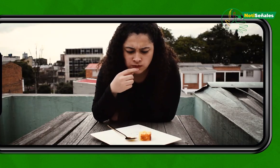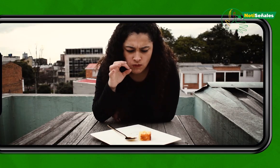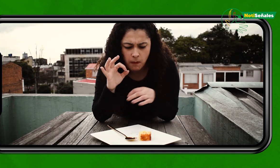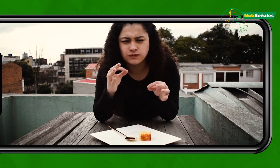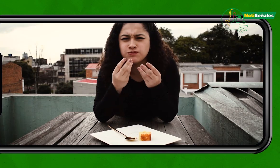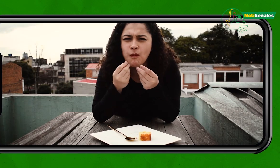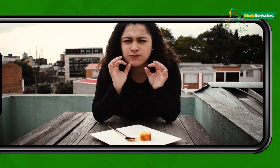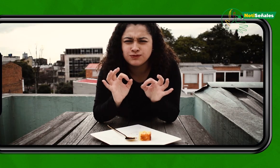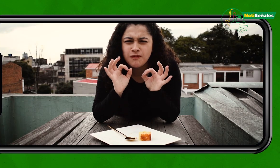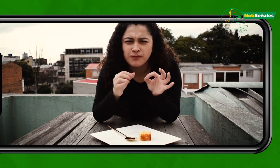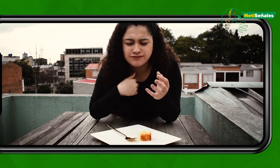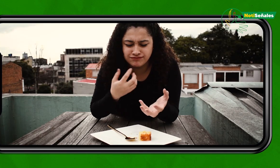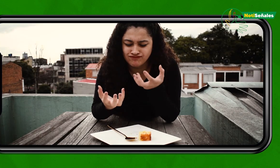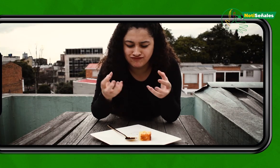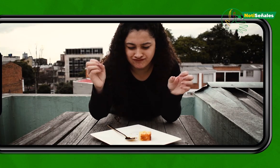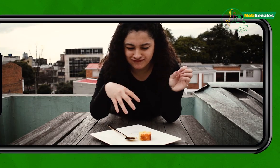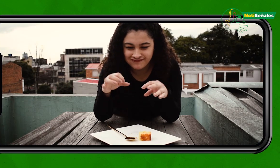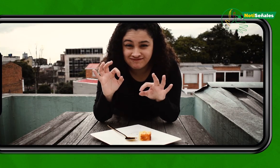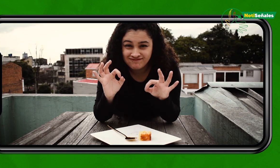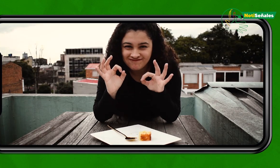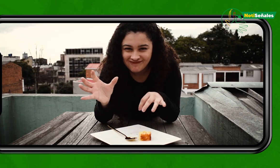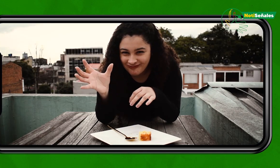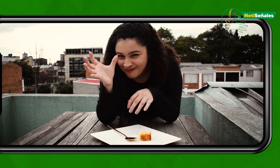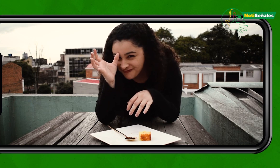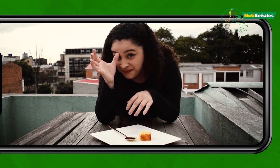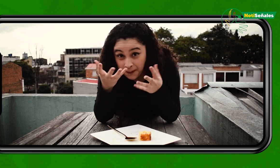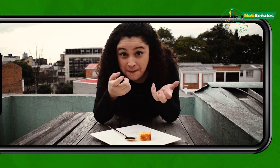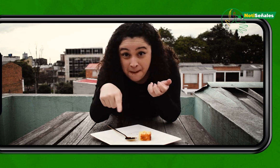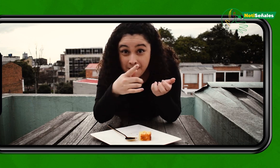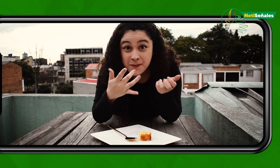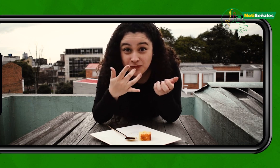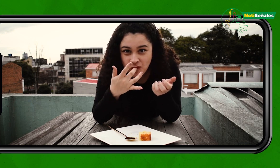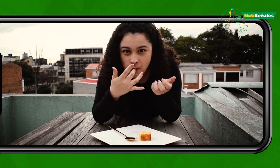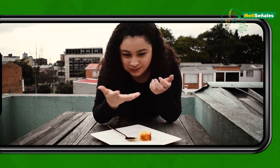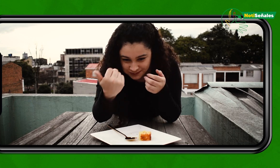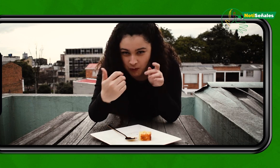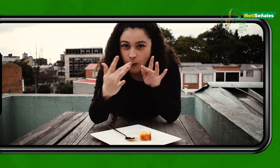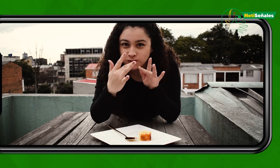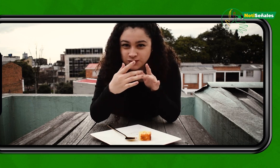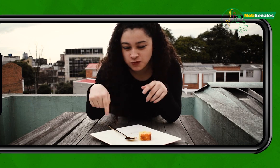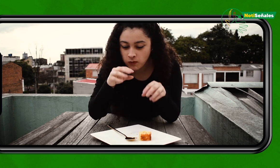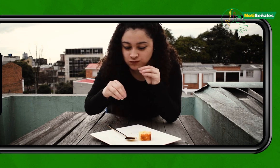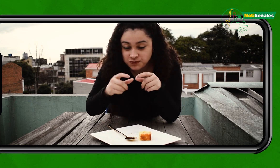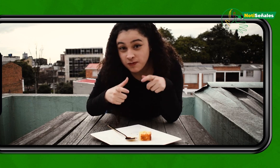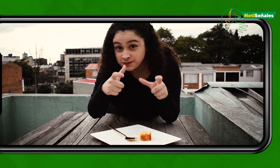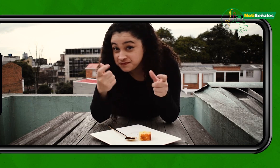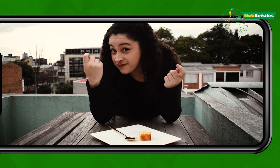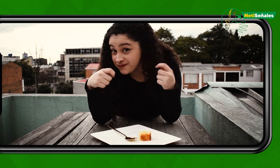¡Mmm! Delicioso, suavecito, alta culinaria. ¿Quieres disfrutar de estos deliciosos manjares? Ven, contáctanos.